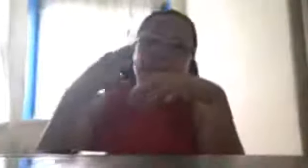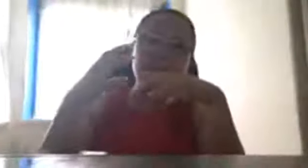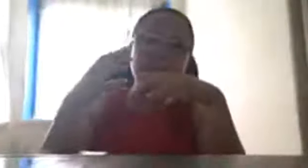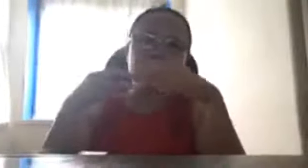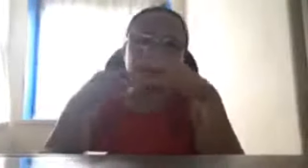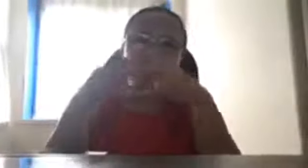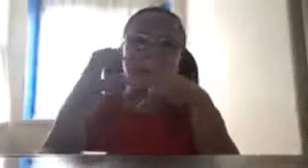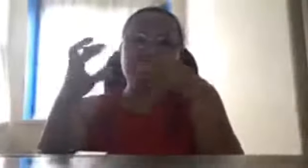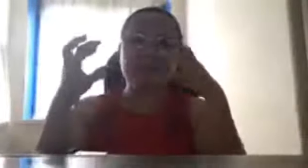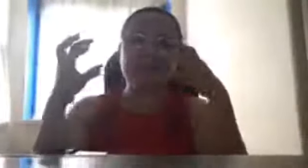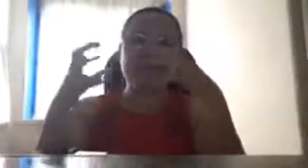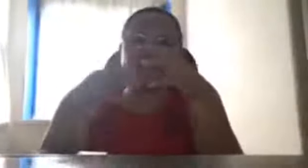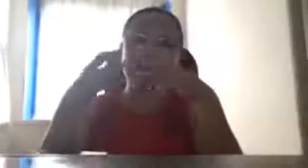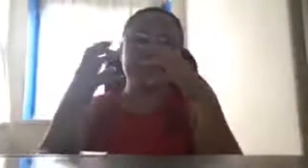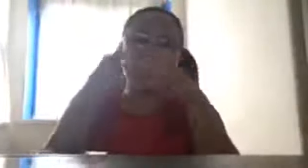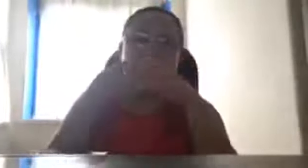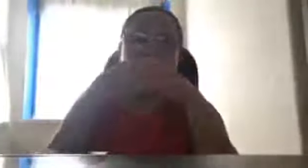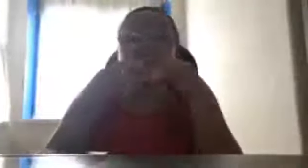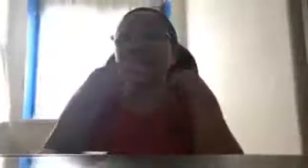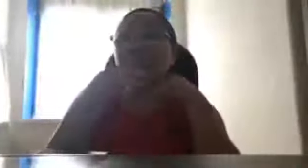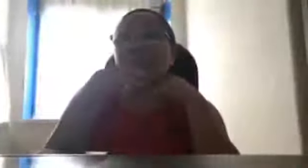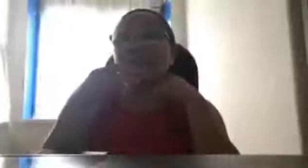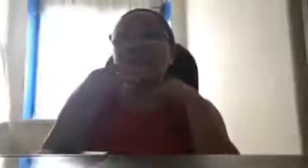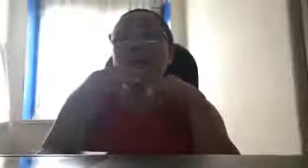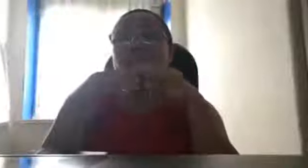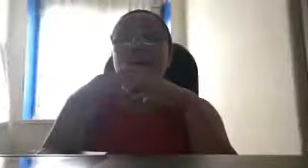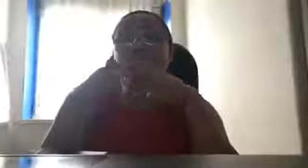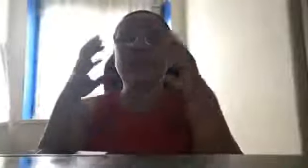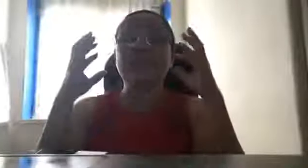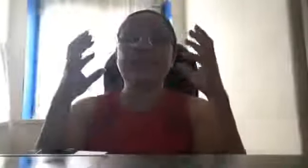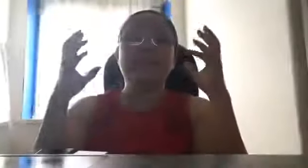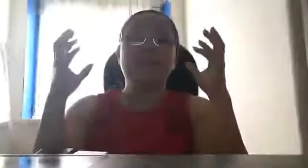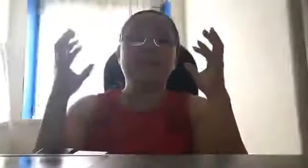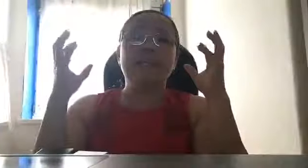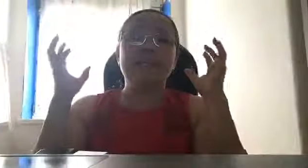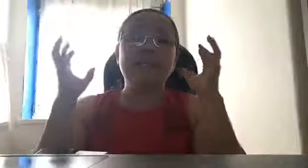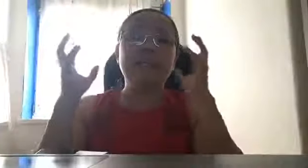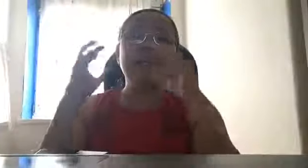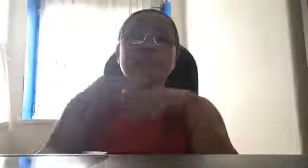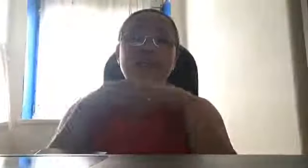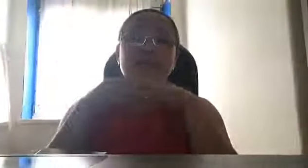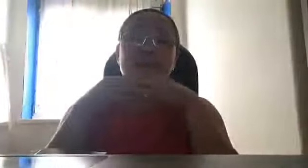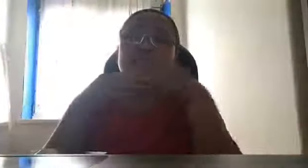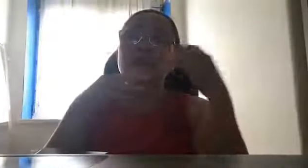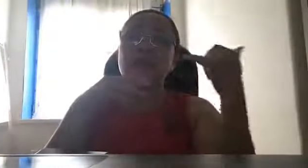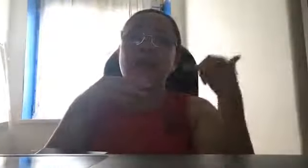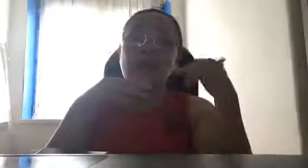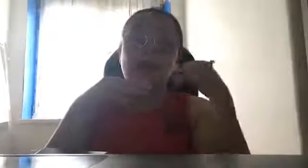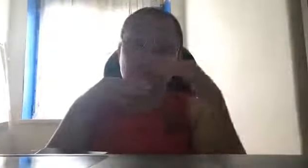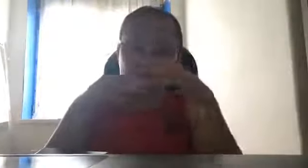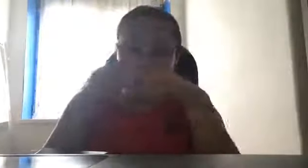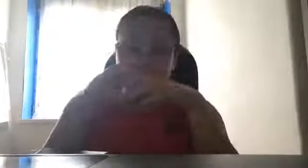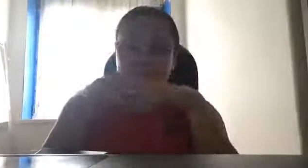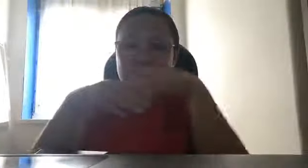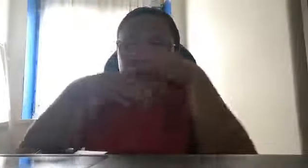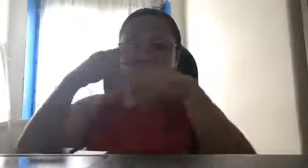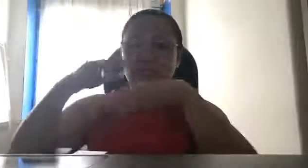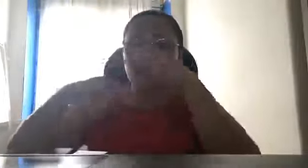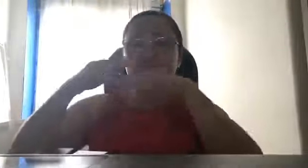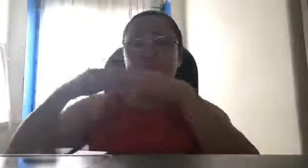namin, mayroon na kaming facts and findings, yan ay, ito turn, o, i-anonymous namin yan, ito turn